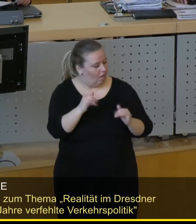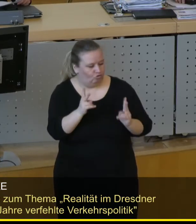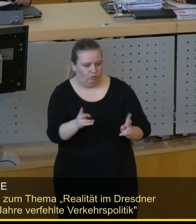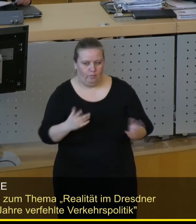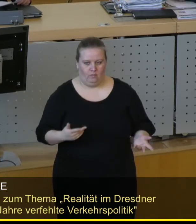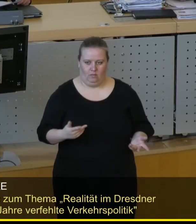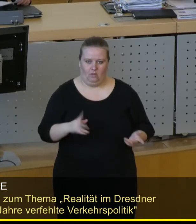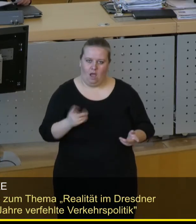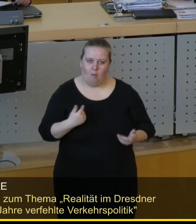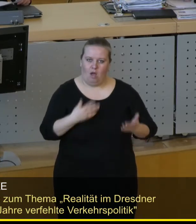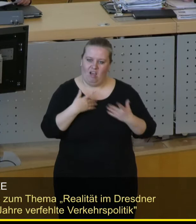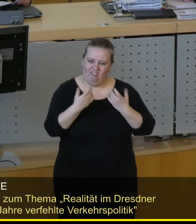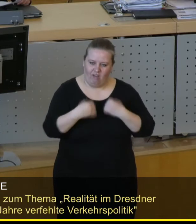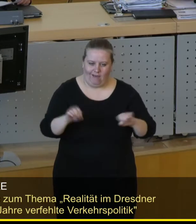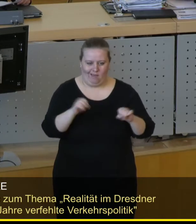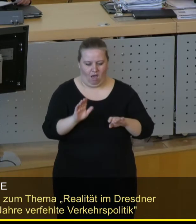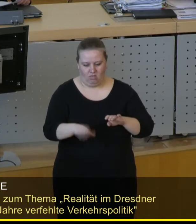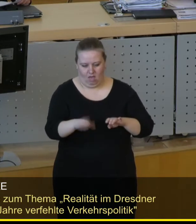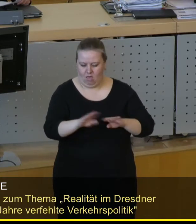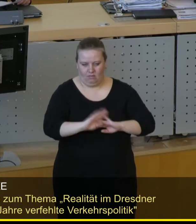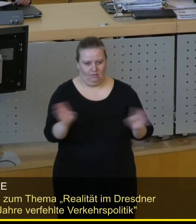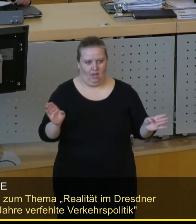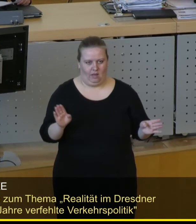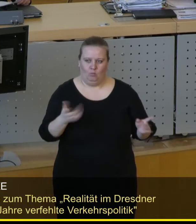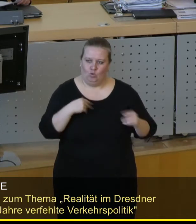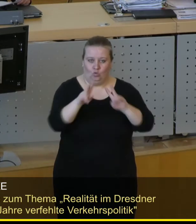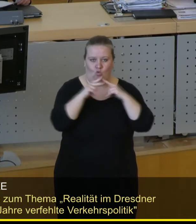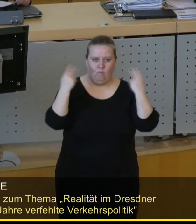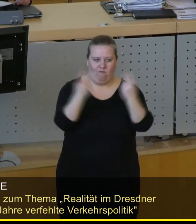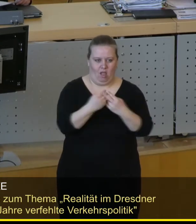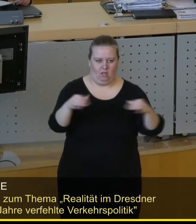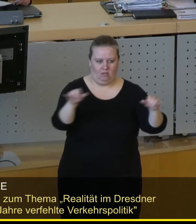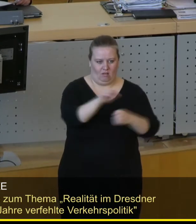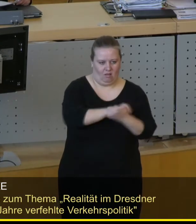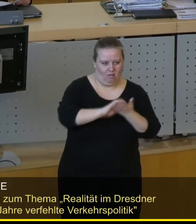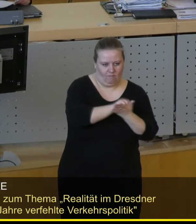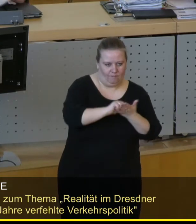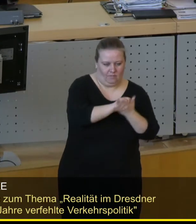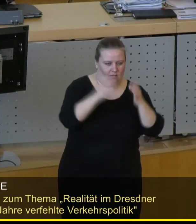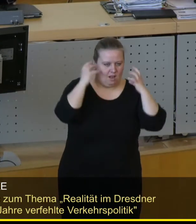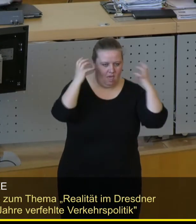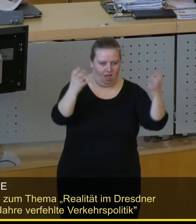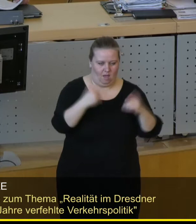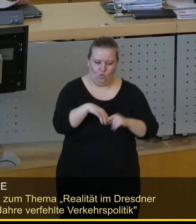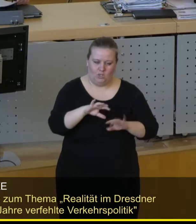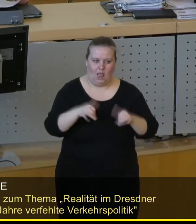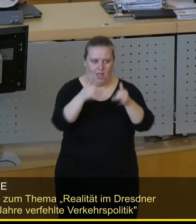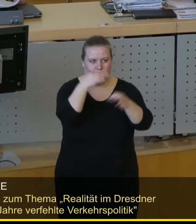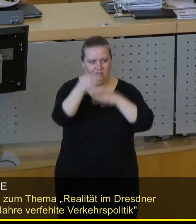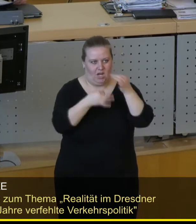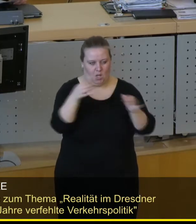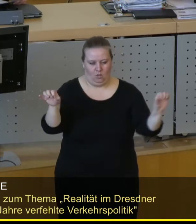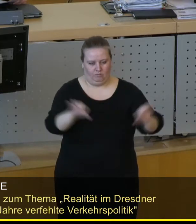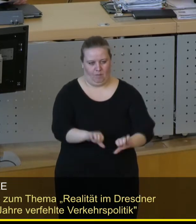Aber die Freiheit des Gaspedals endet da, wo unsere Umwelt vergiftet wird, wo sie verlernt wird, wo die Lebensqualität in der Stadt